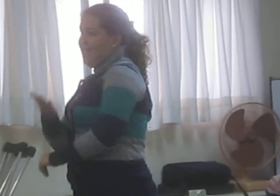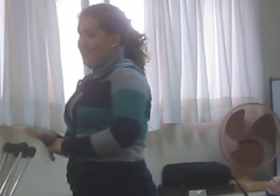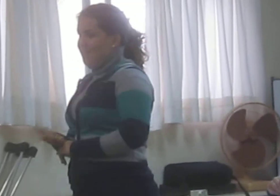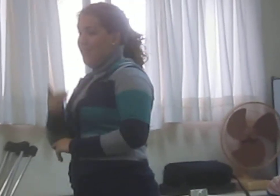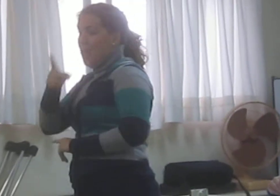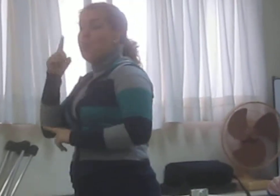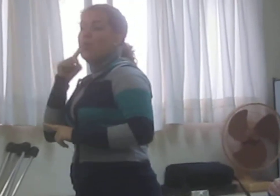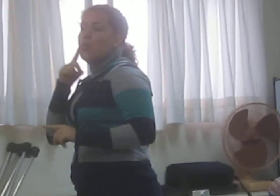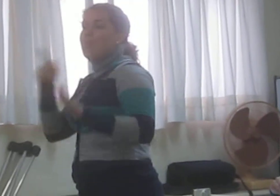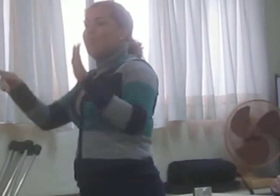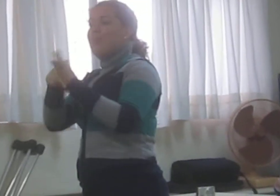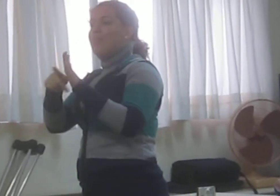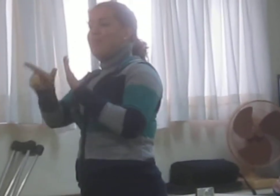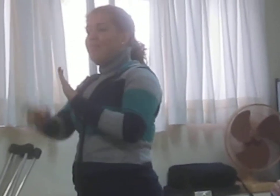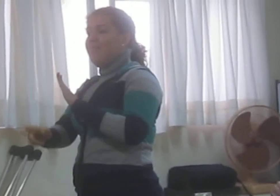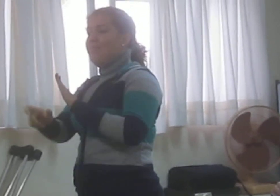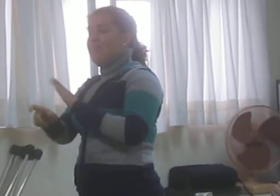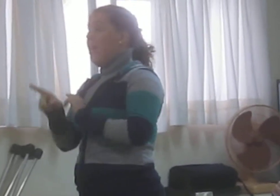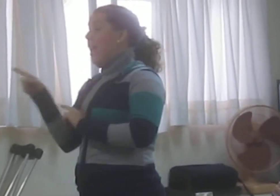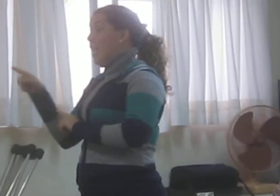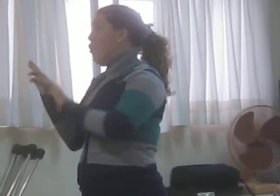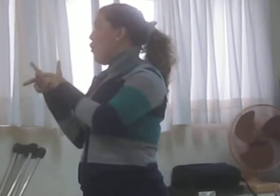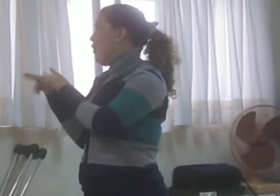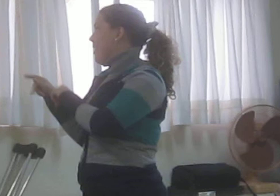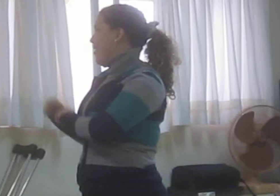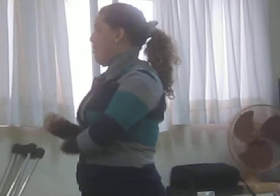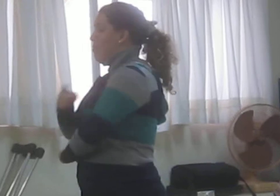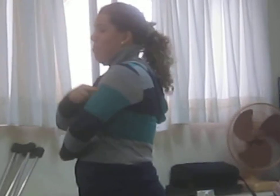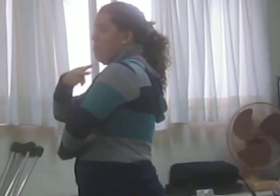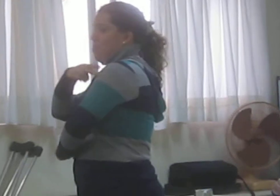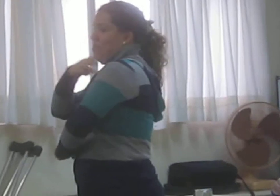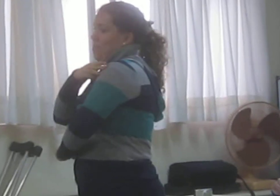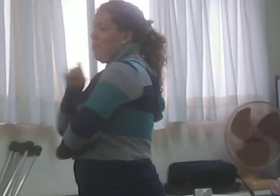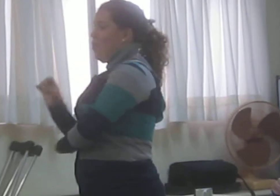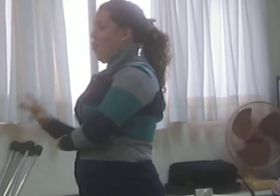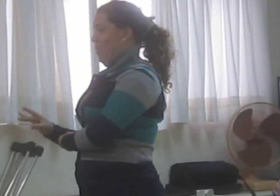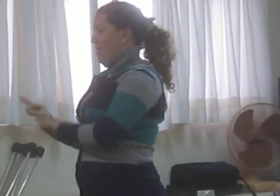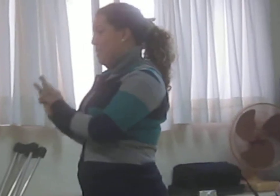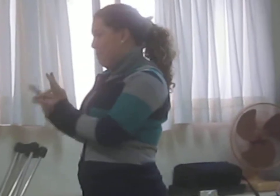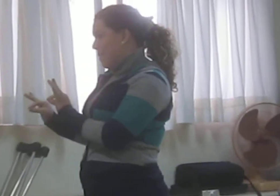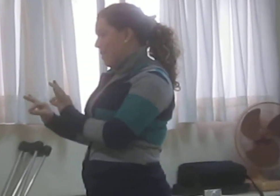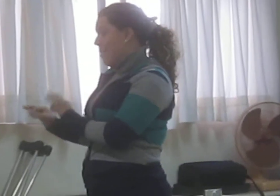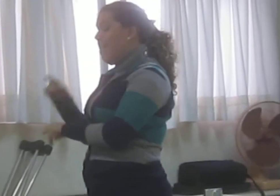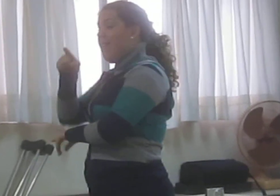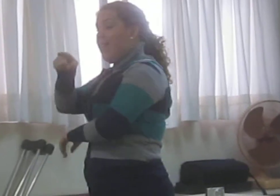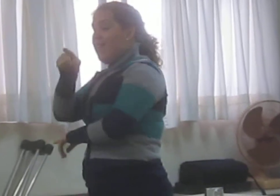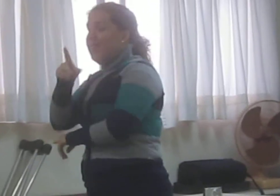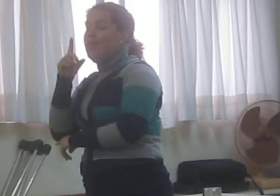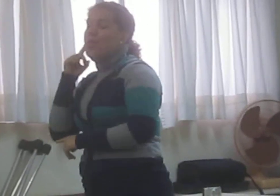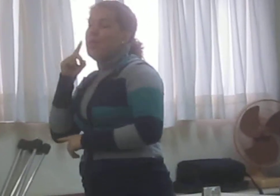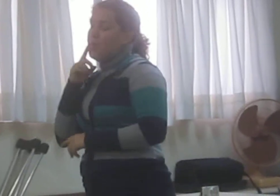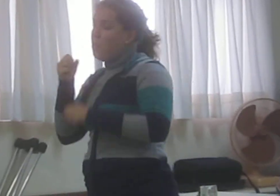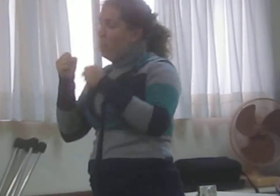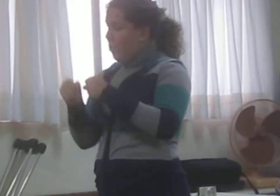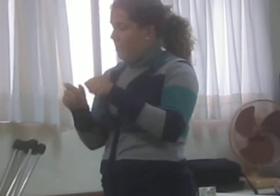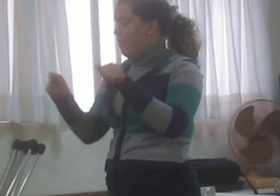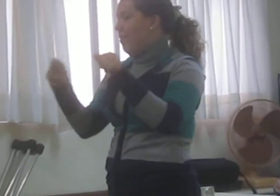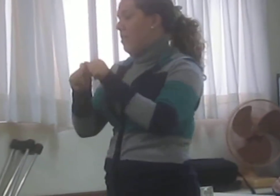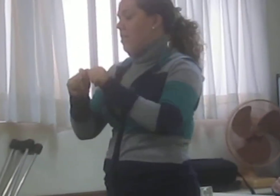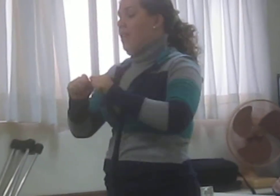após o ensino médio. O surdo pode fazer trabalhos técnicos sem